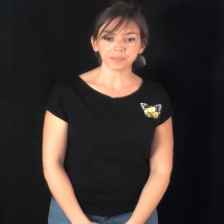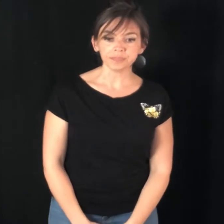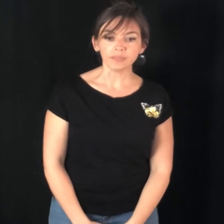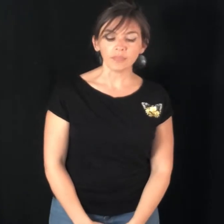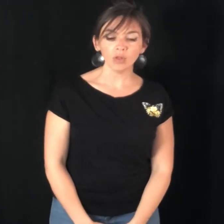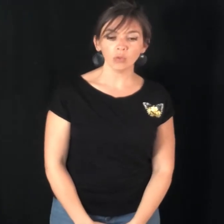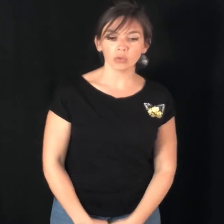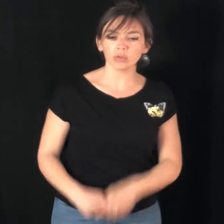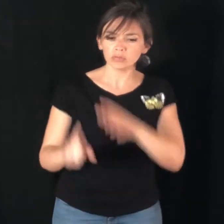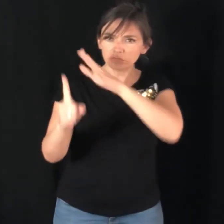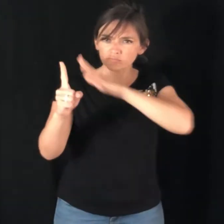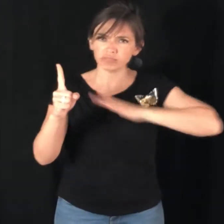Donc.